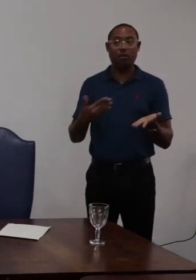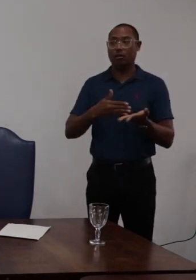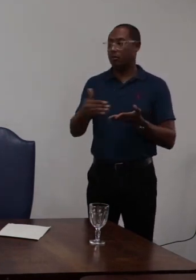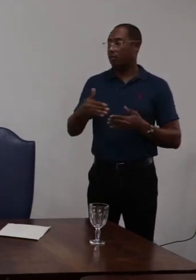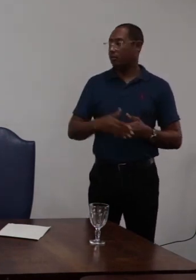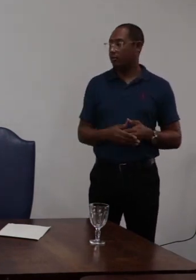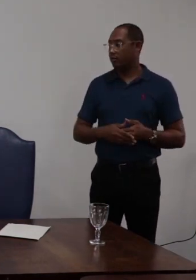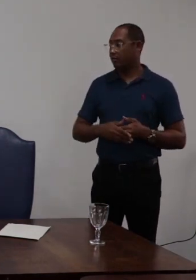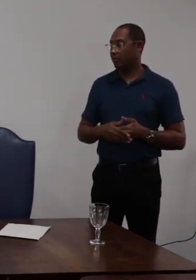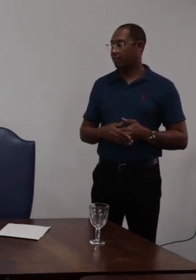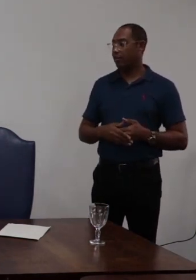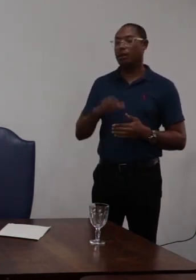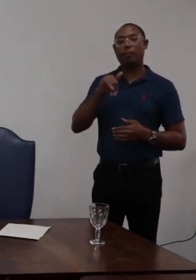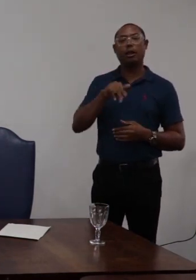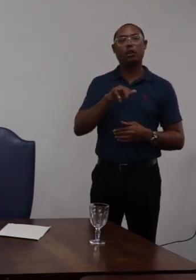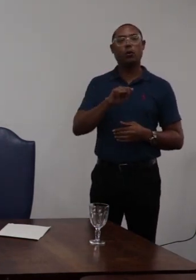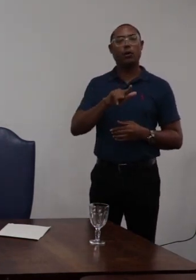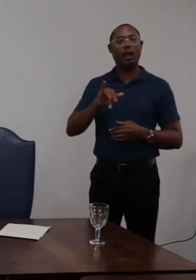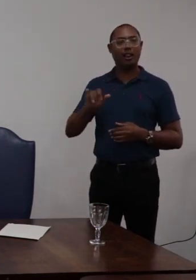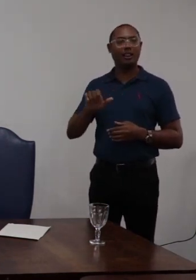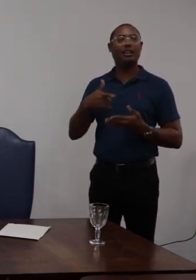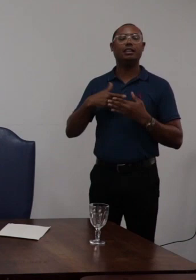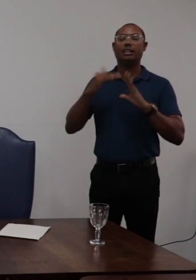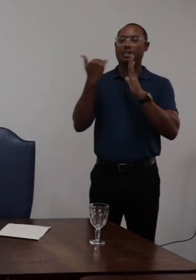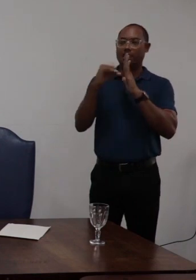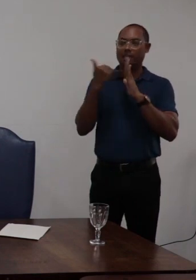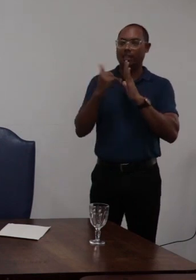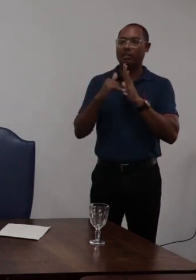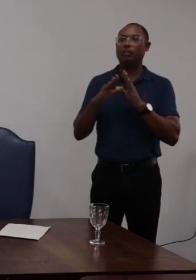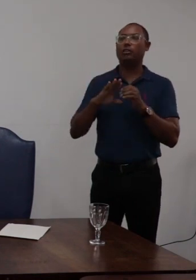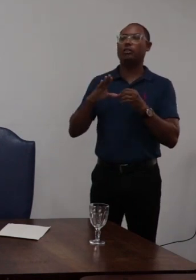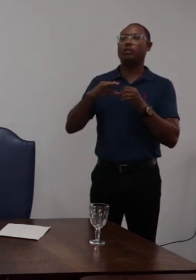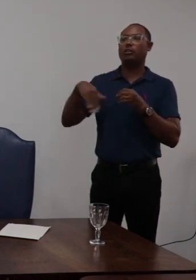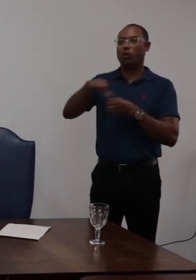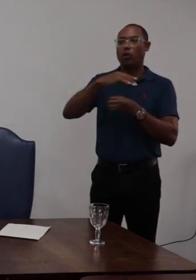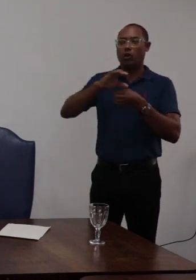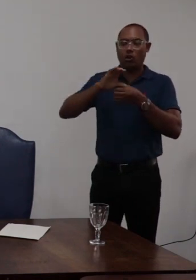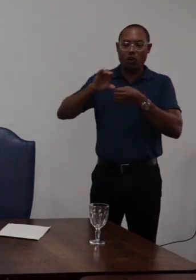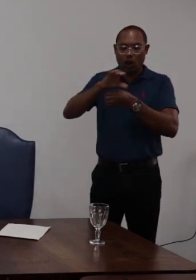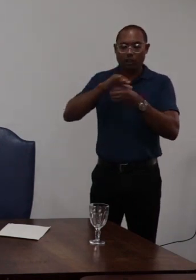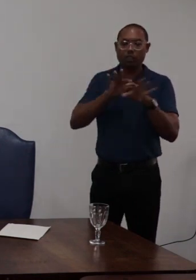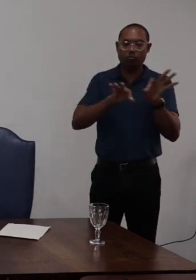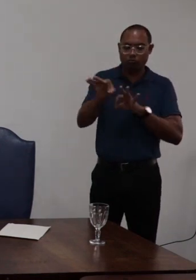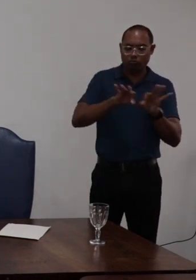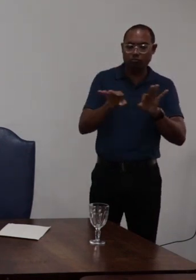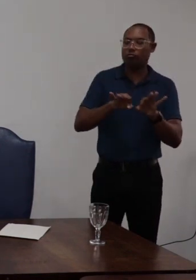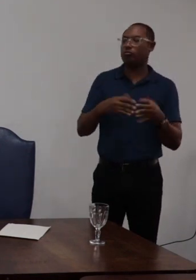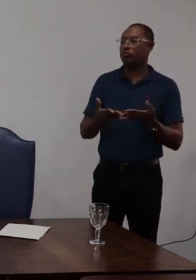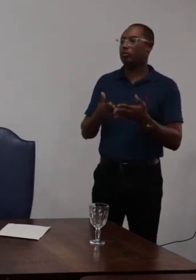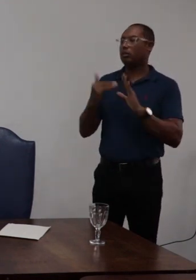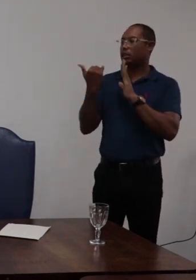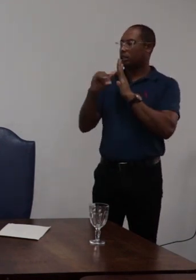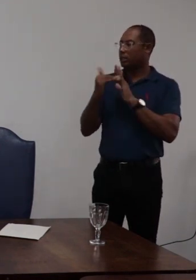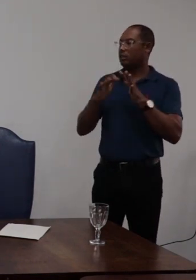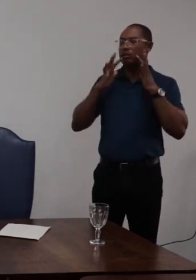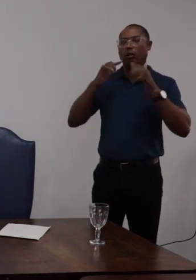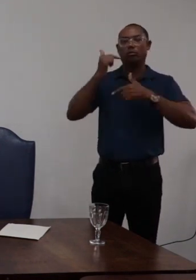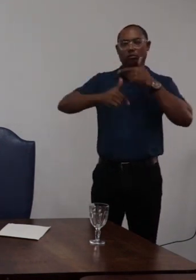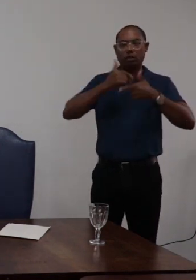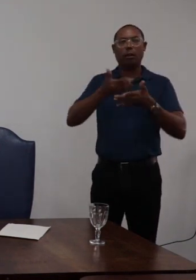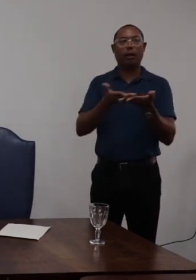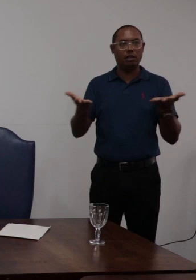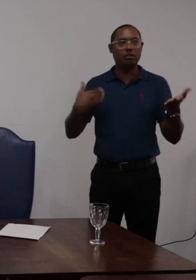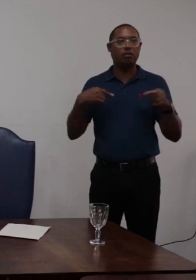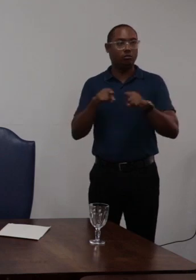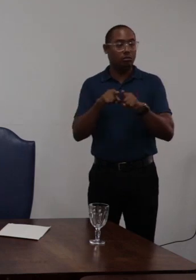Manoelio Cardoso da nossa secretaria dos órgãos colegiados por organizar e secretariar os trabalhos dessa